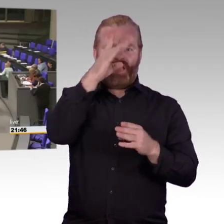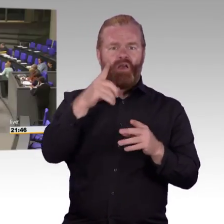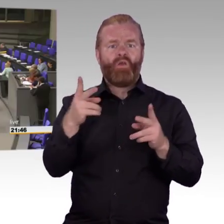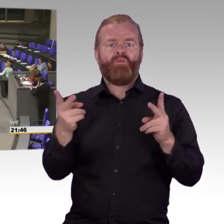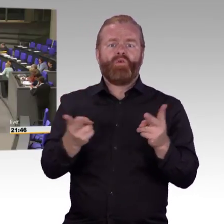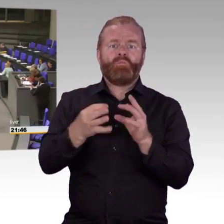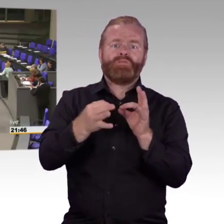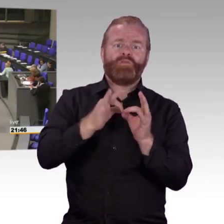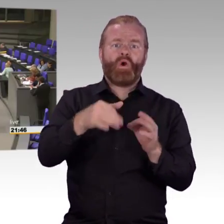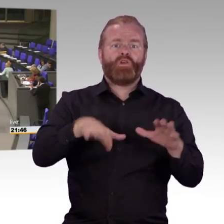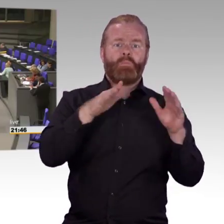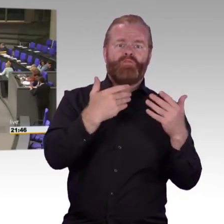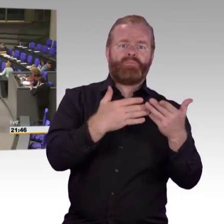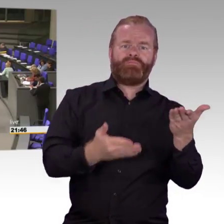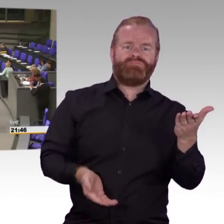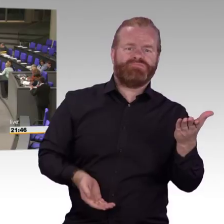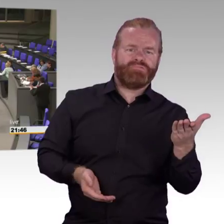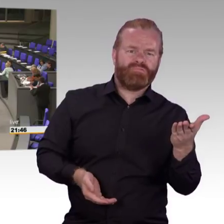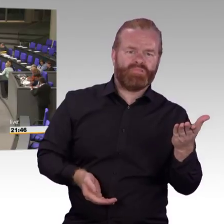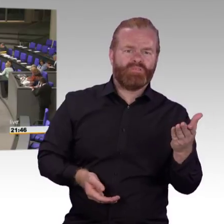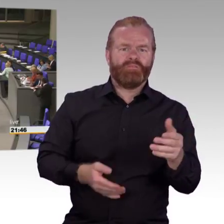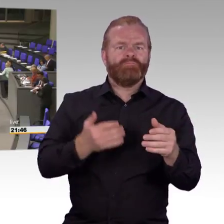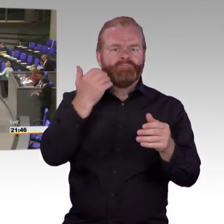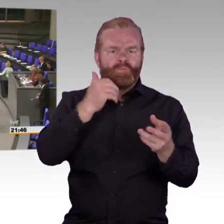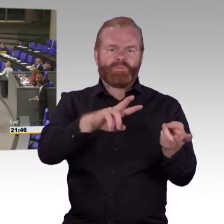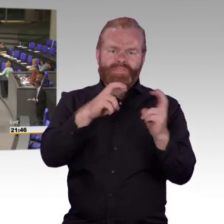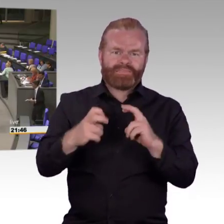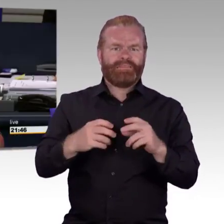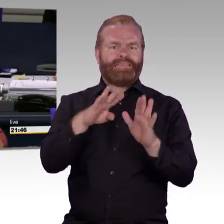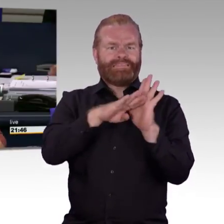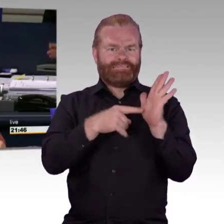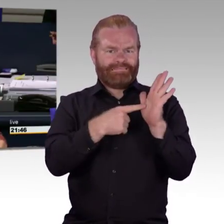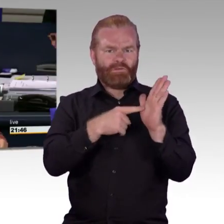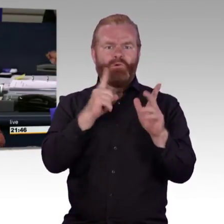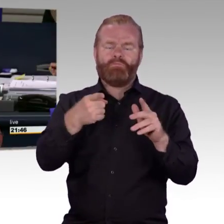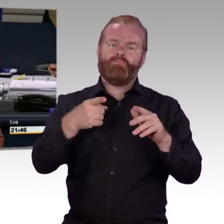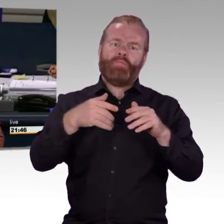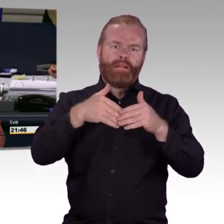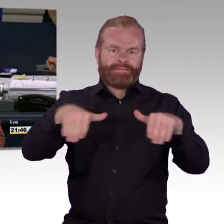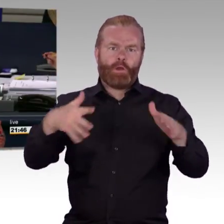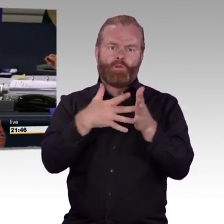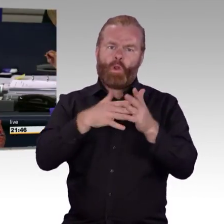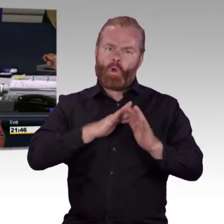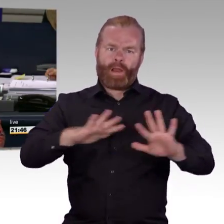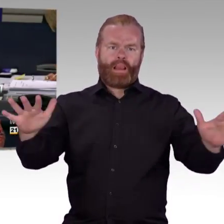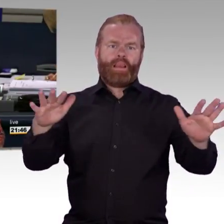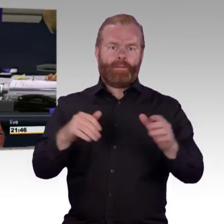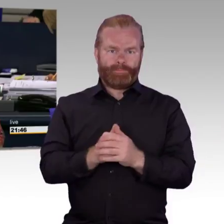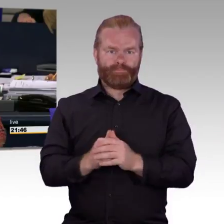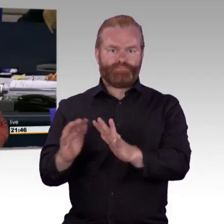So, wir kommen jetzt zurück zum Tagesordnungspunkt Arbeitsförderungsrecht. Und ich gebe das Wort Dr. Albert Weiler für